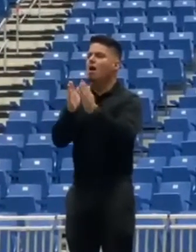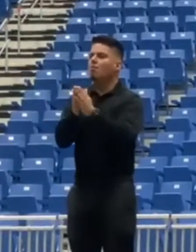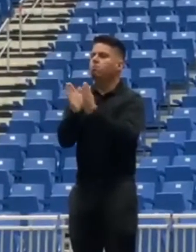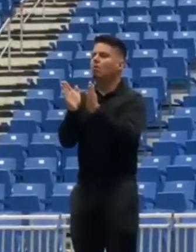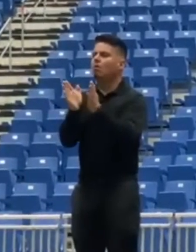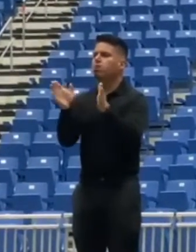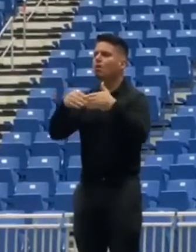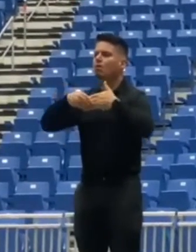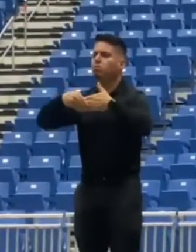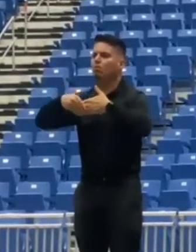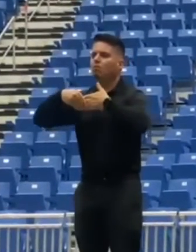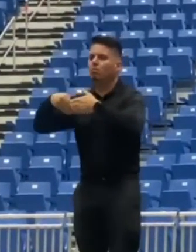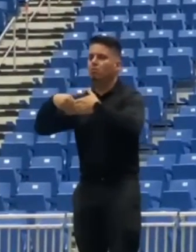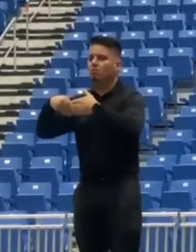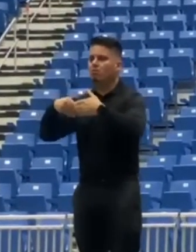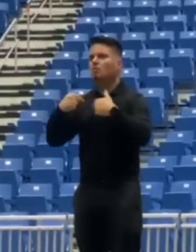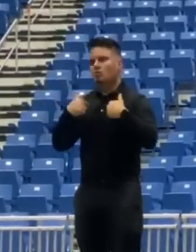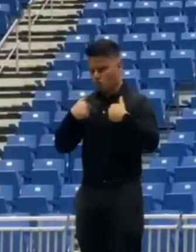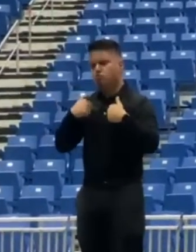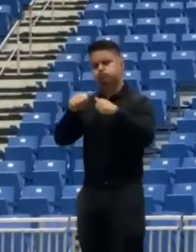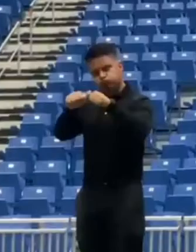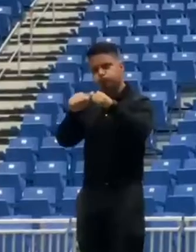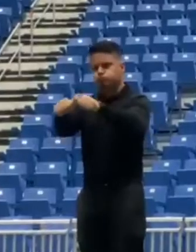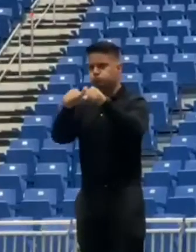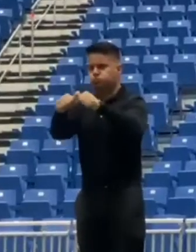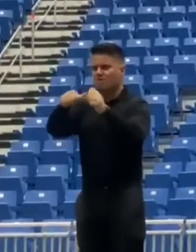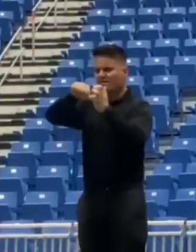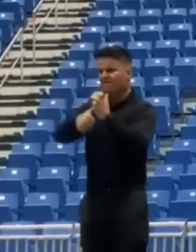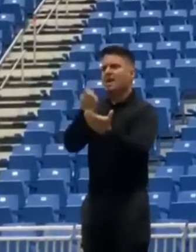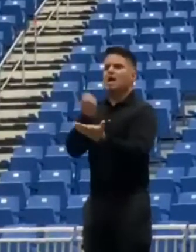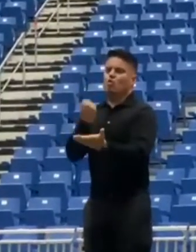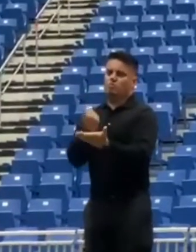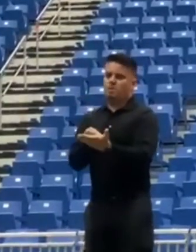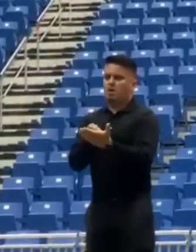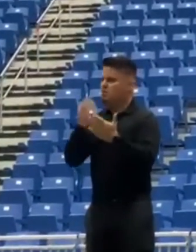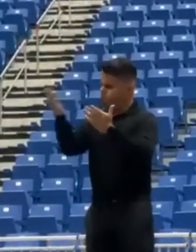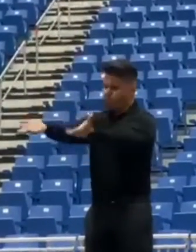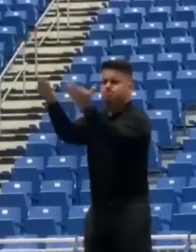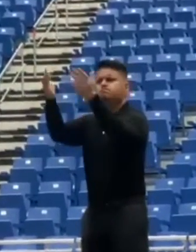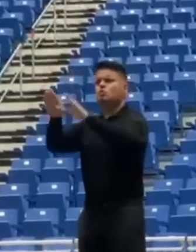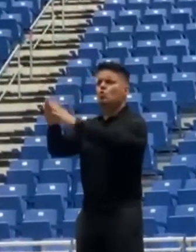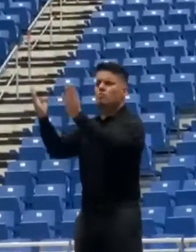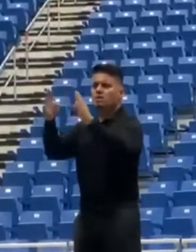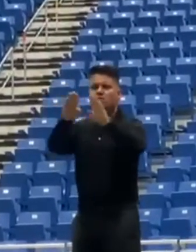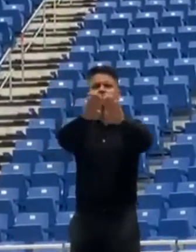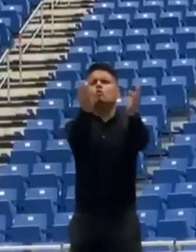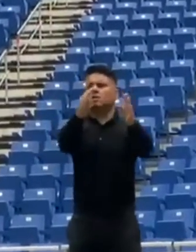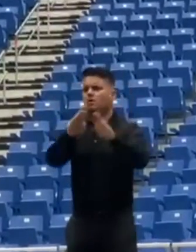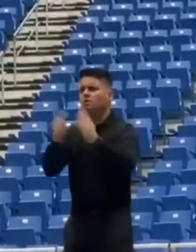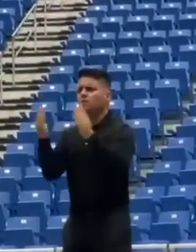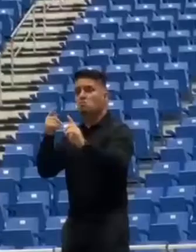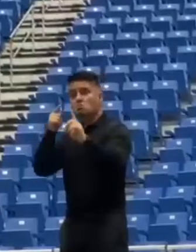reapertura gradual de nuestra economía para mitigar los daños causados por la pandemia y encaminarnos